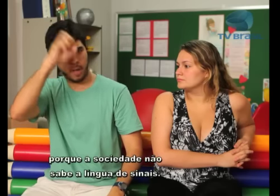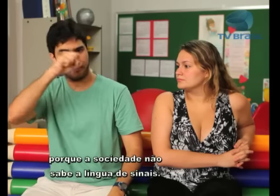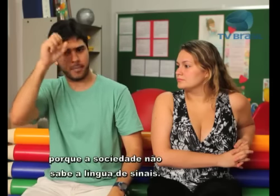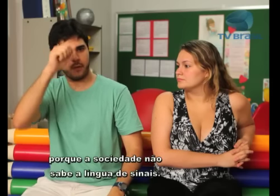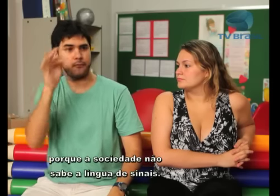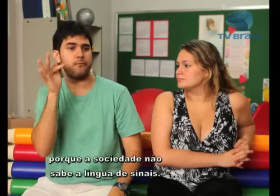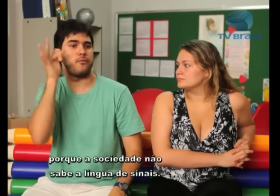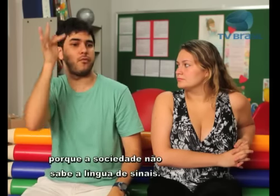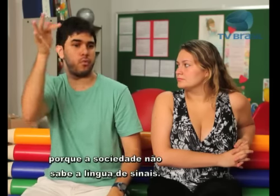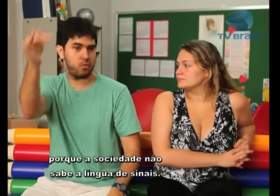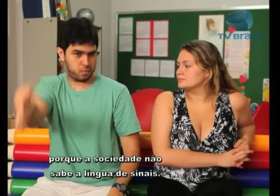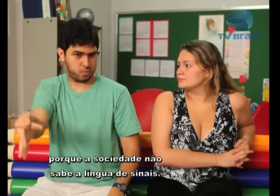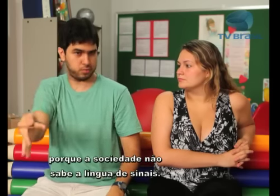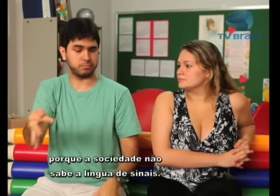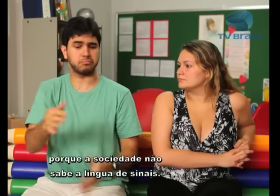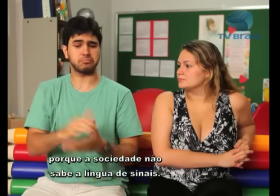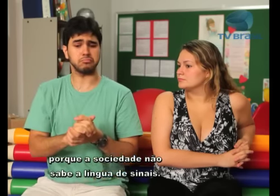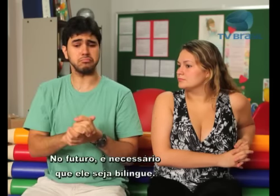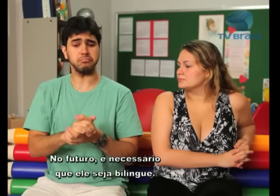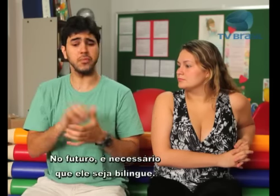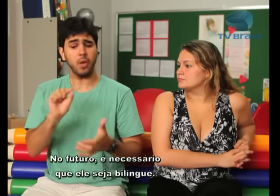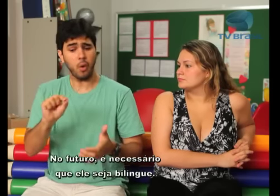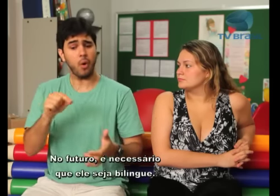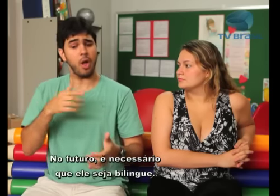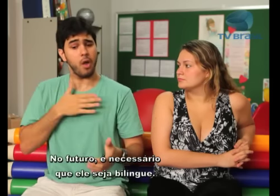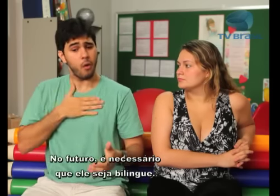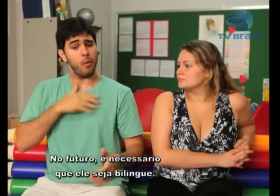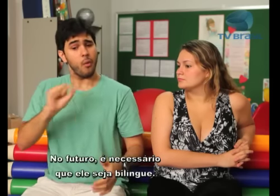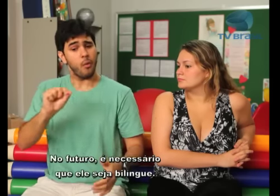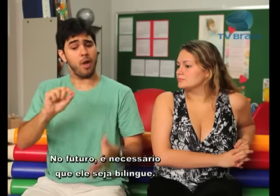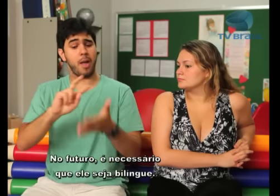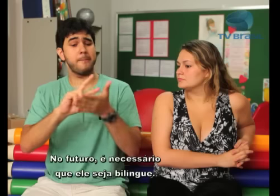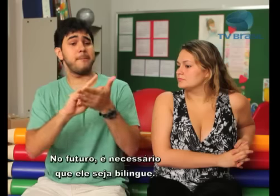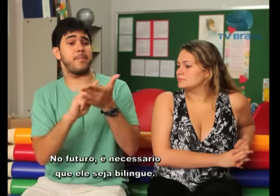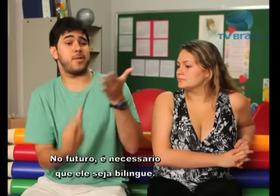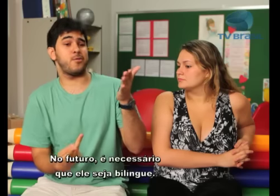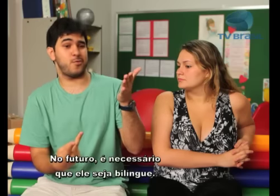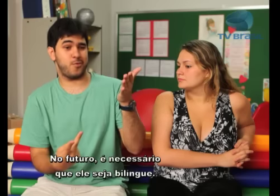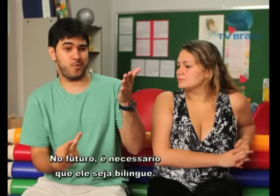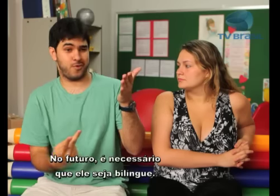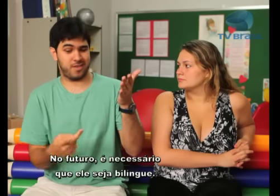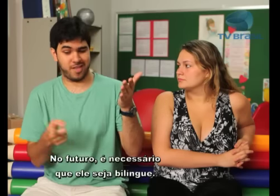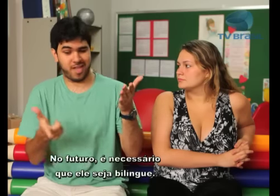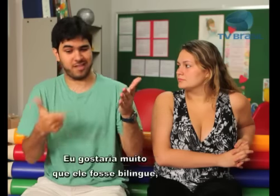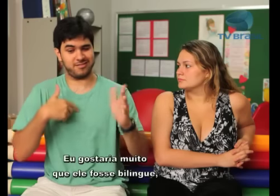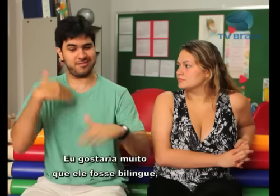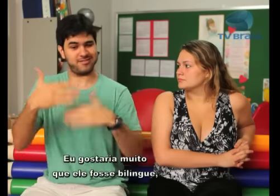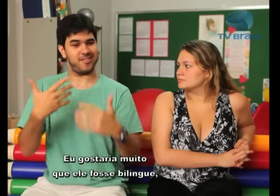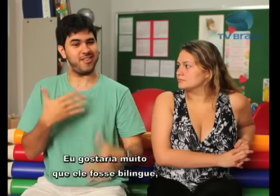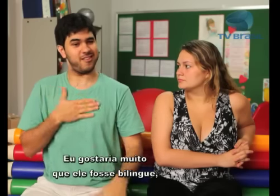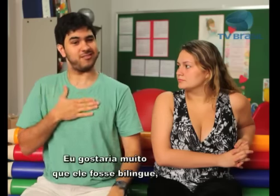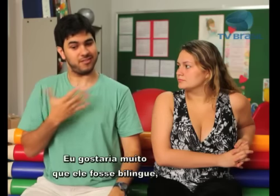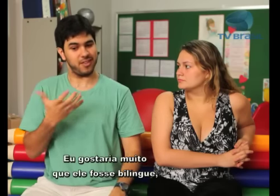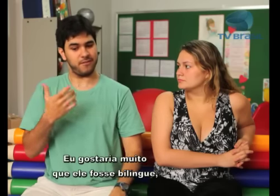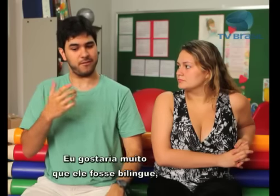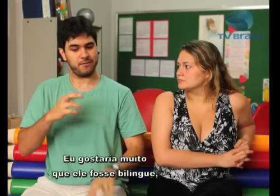parte, não sabe língua de sinais. Então, no futuro, é necessário que ele seja bilíngue. Eu gostaria muito que ele fosse